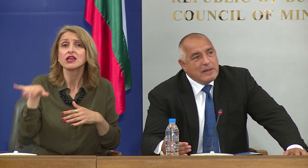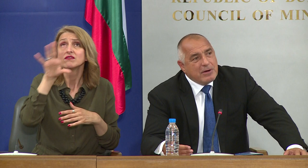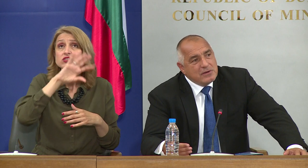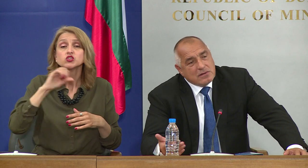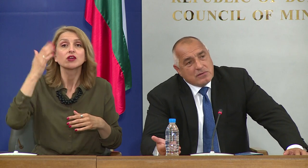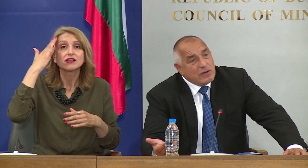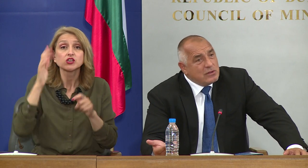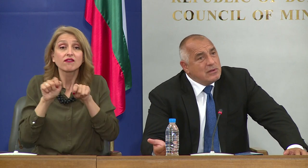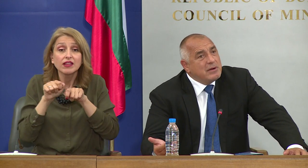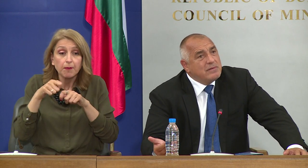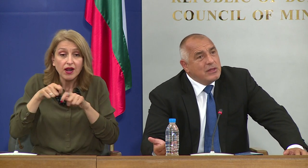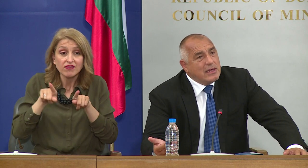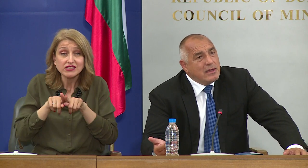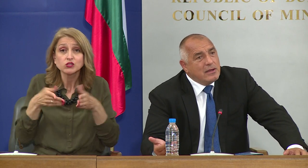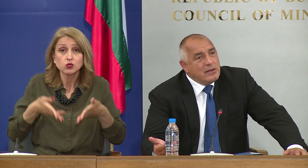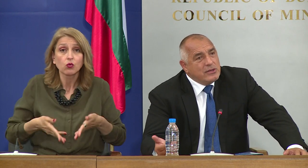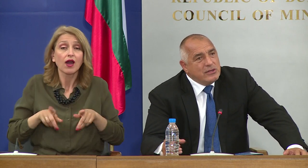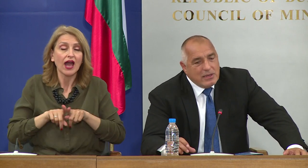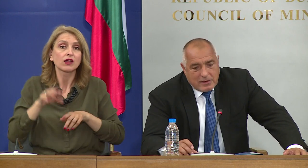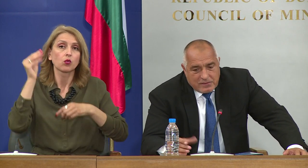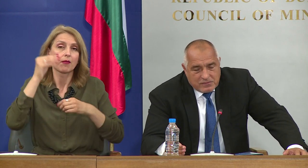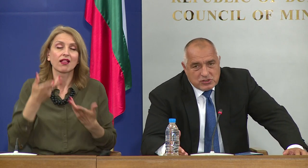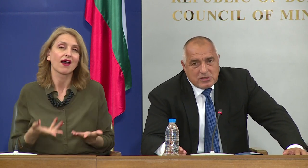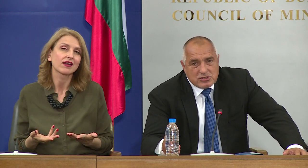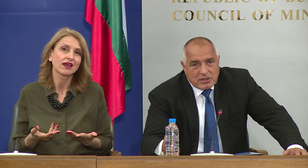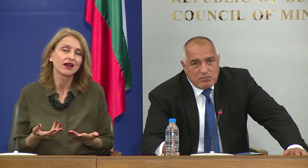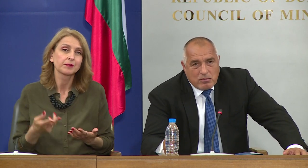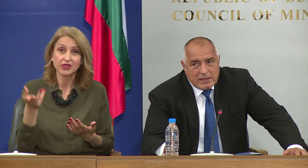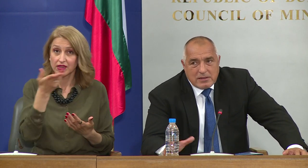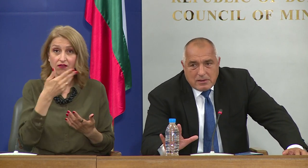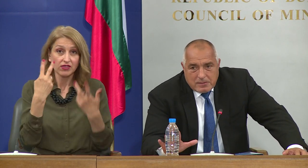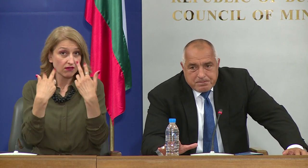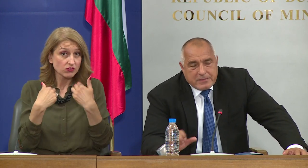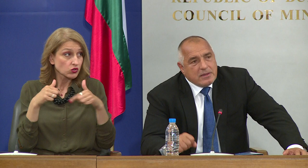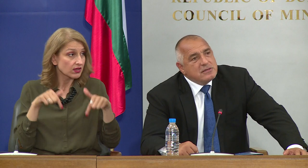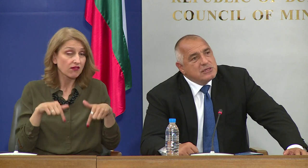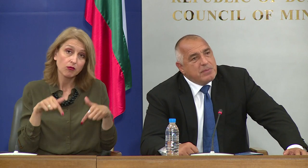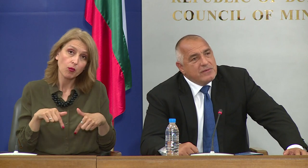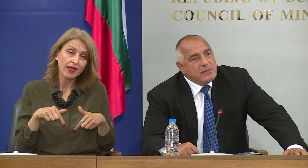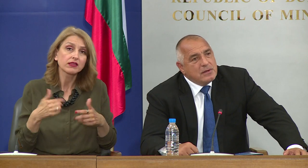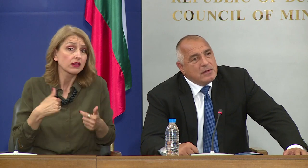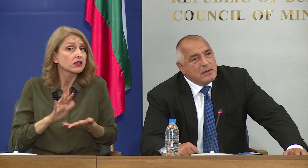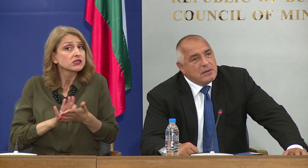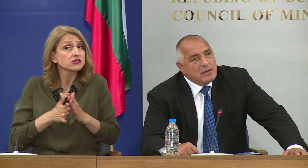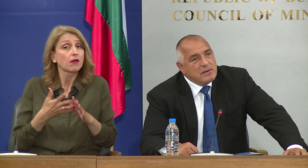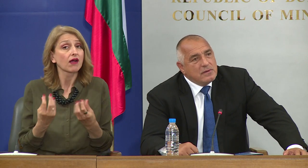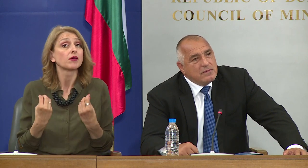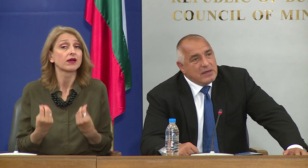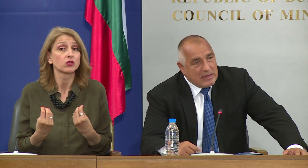една направиха това, което направи България. И ние виждате, че към момента се справяме.